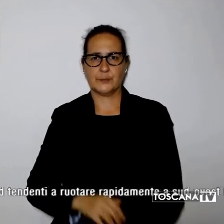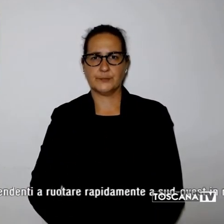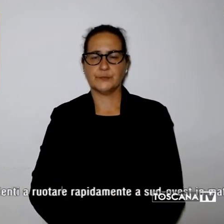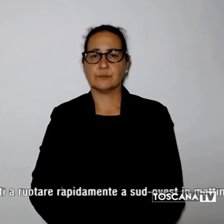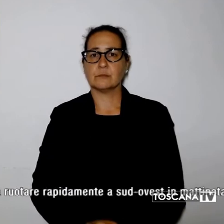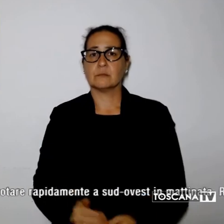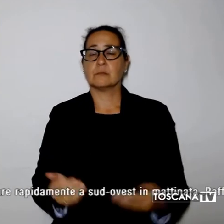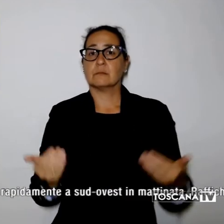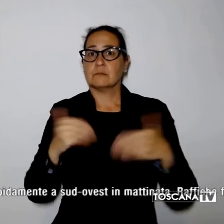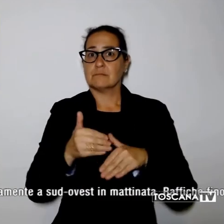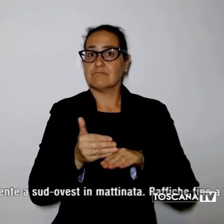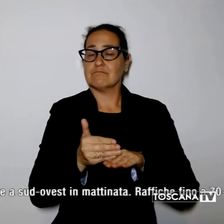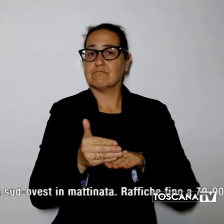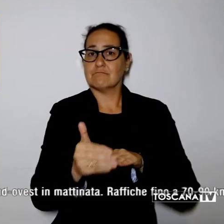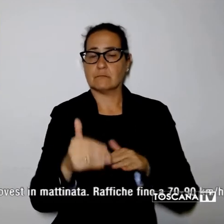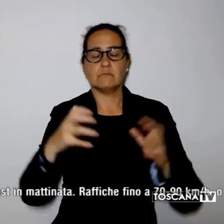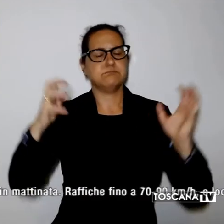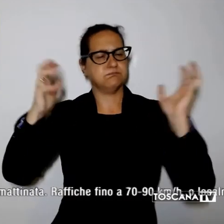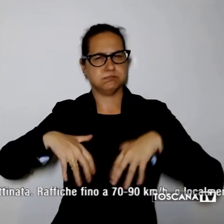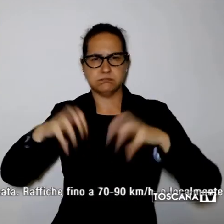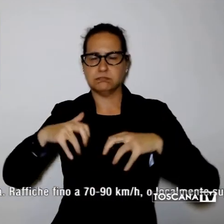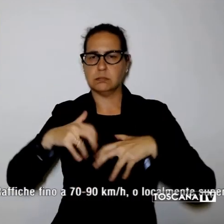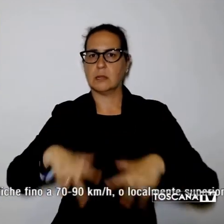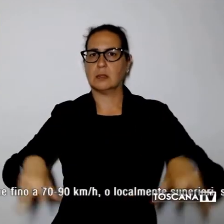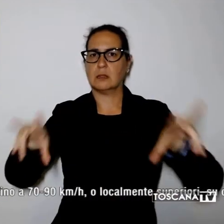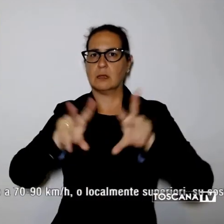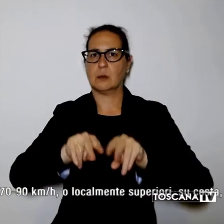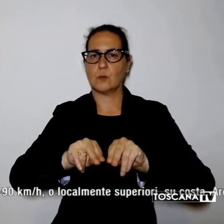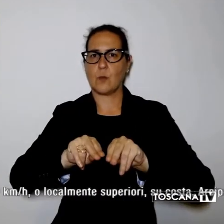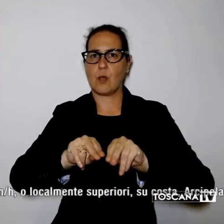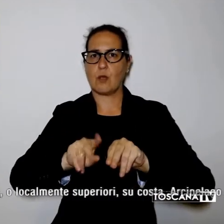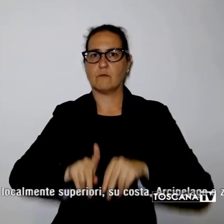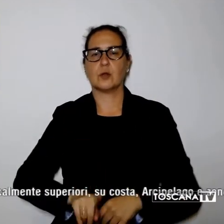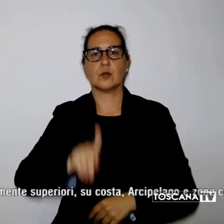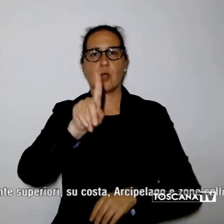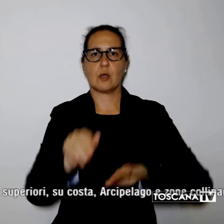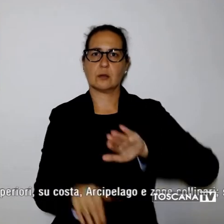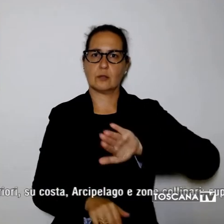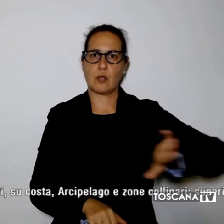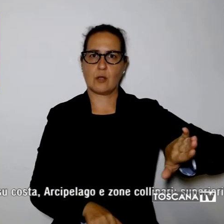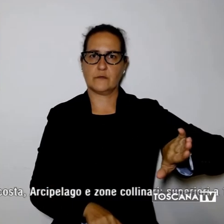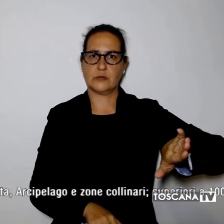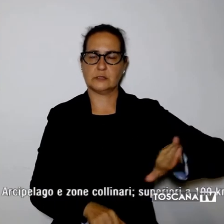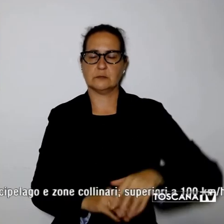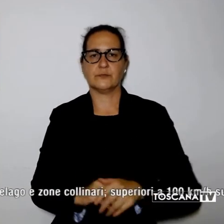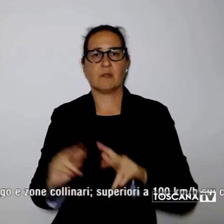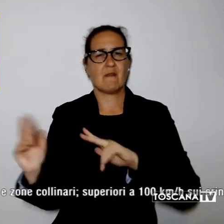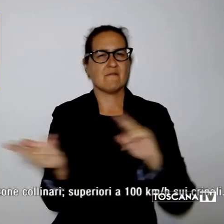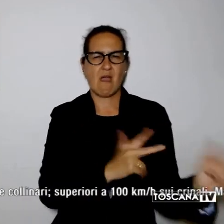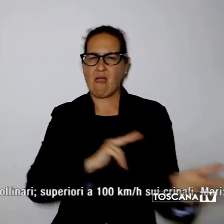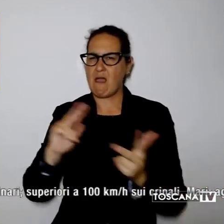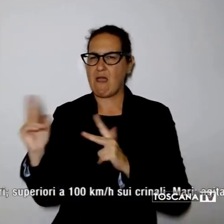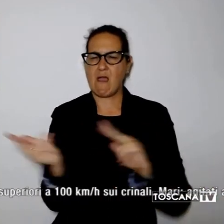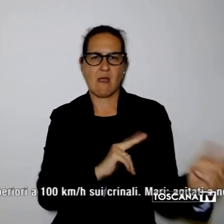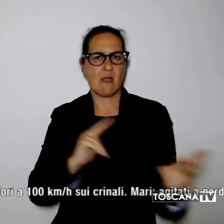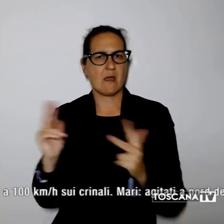nuovi rovesci e locali temporali in arrivo sul nord-ovest. Venti forti da sud tendenti